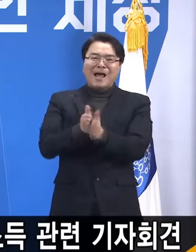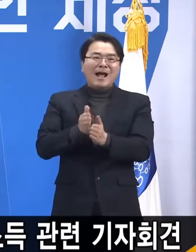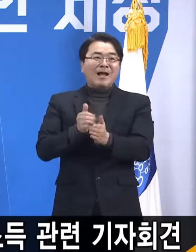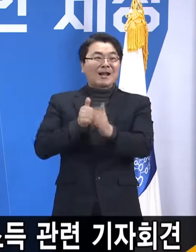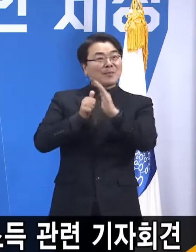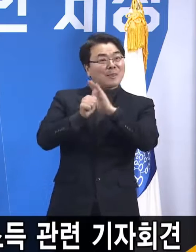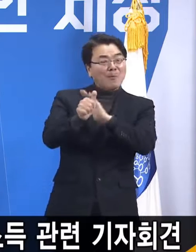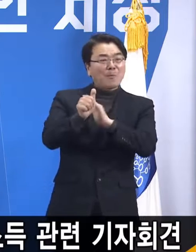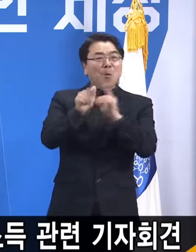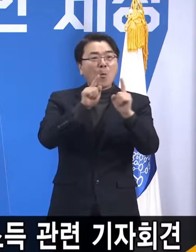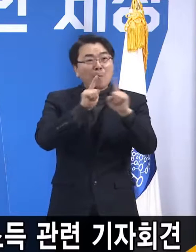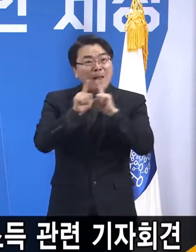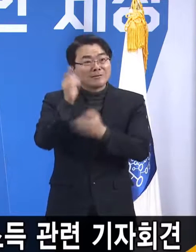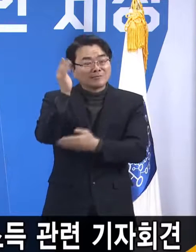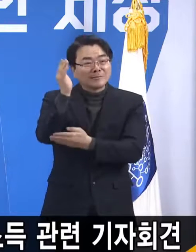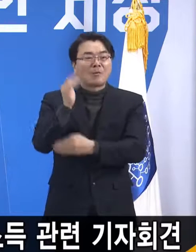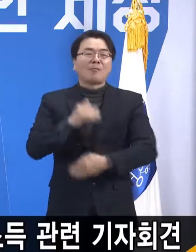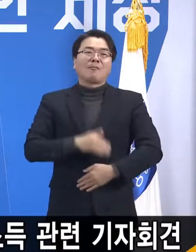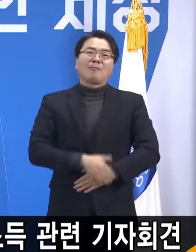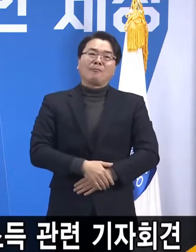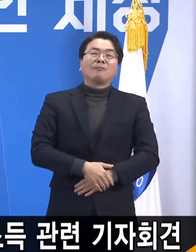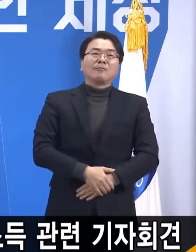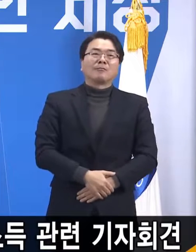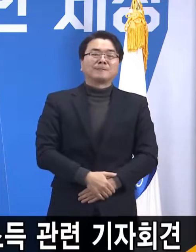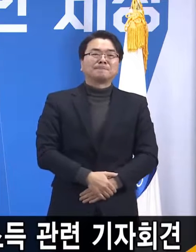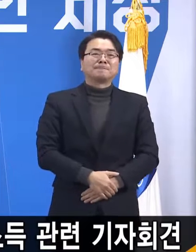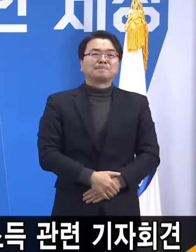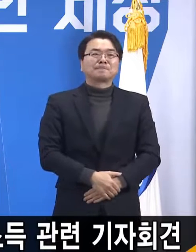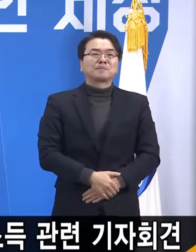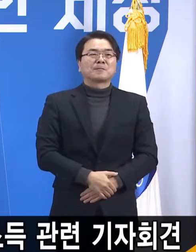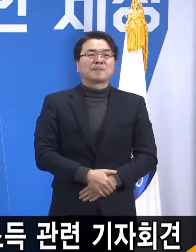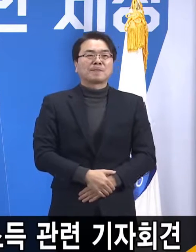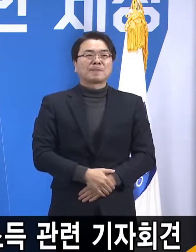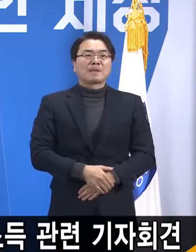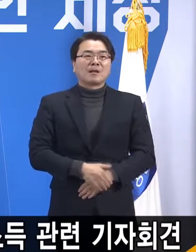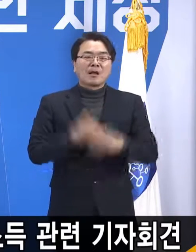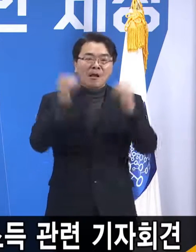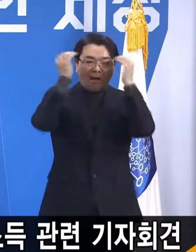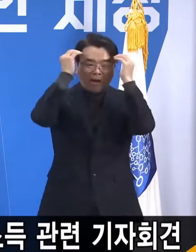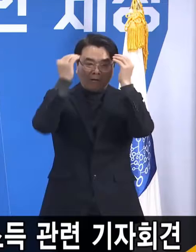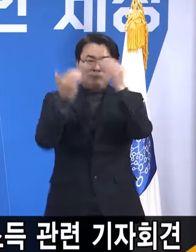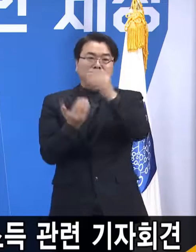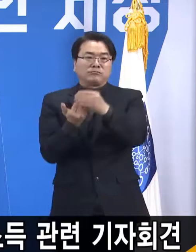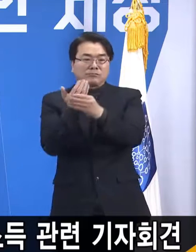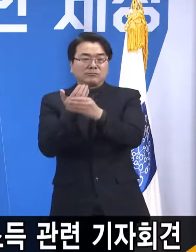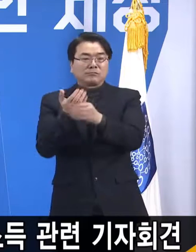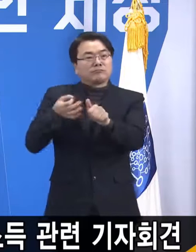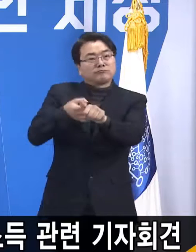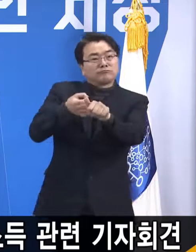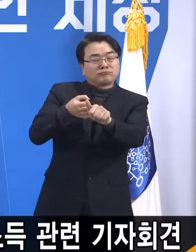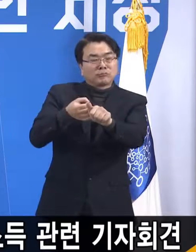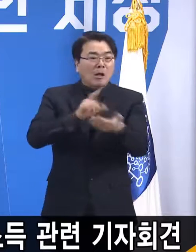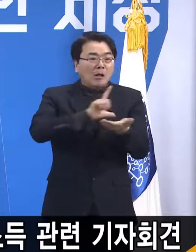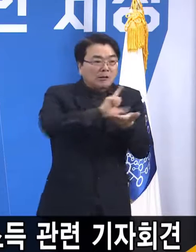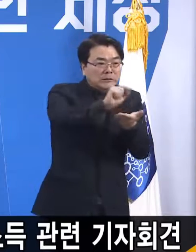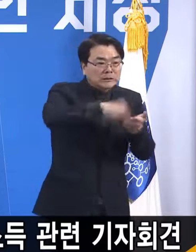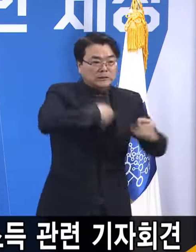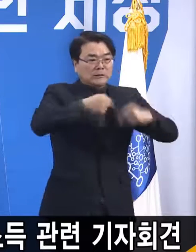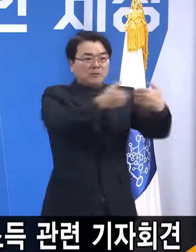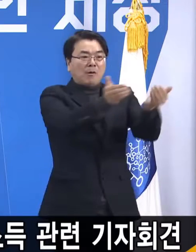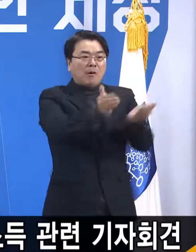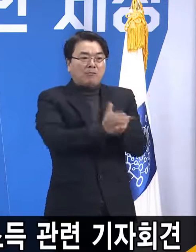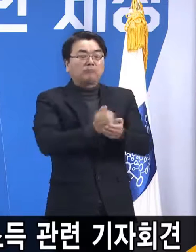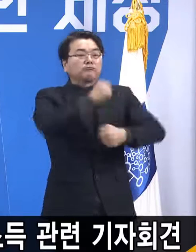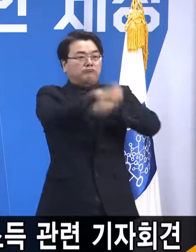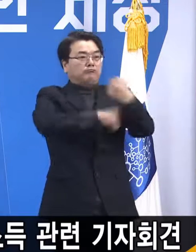말씀은 저는 재난기본소득 지급은 지방정부의 자유를 속한다. 다만 방역에